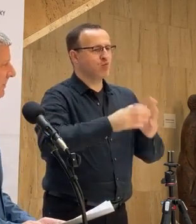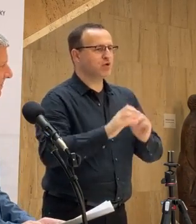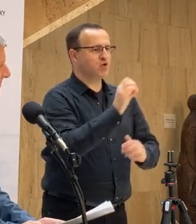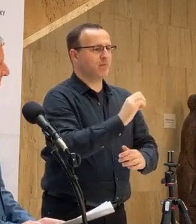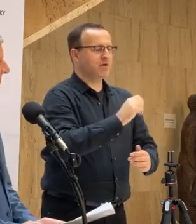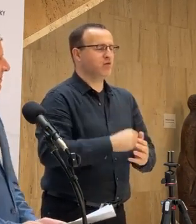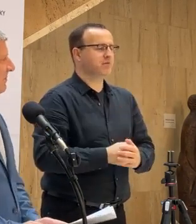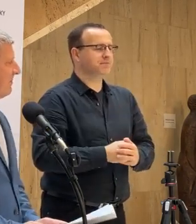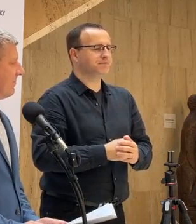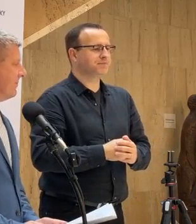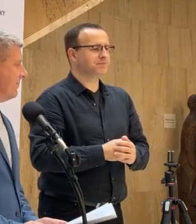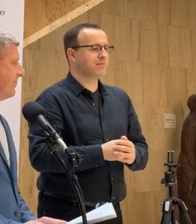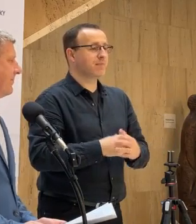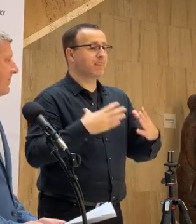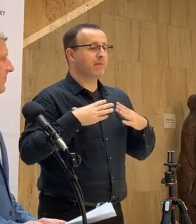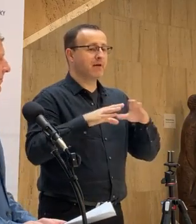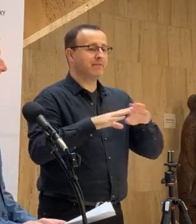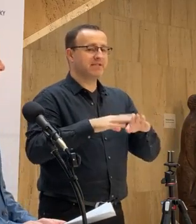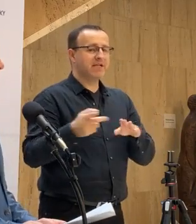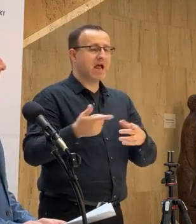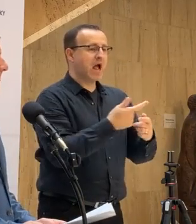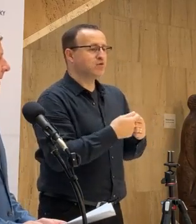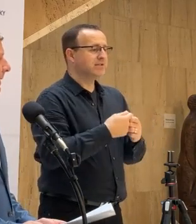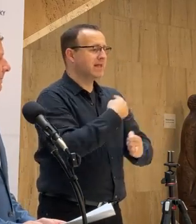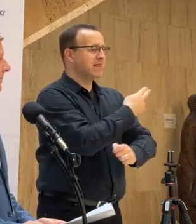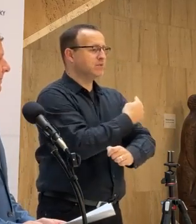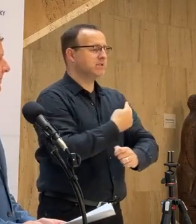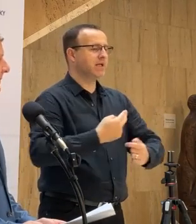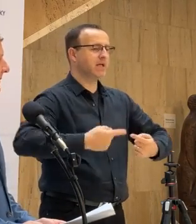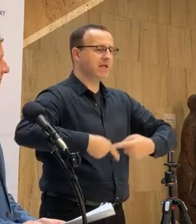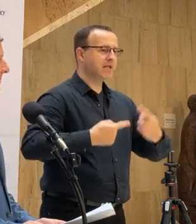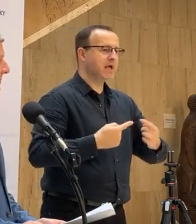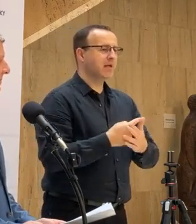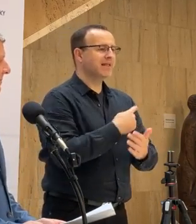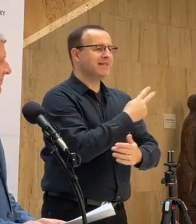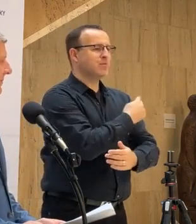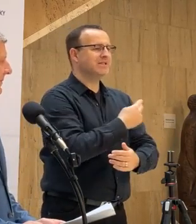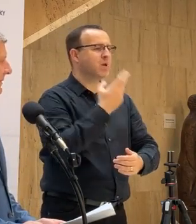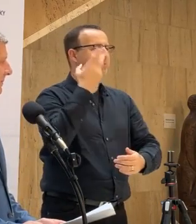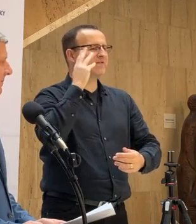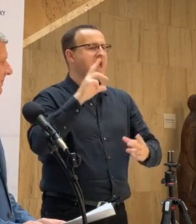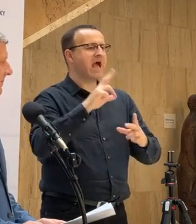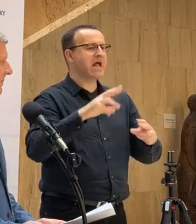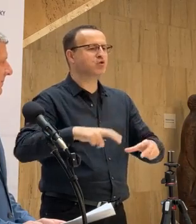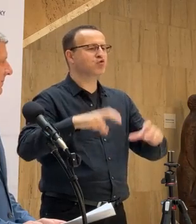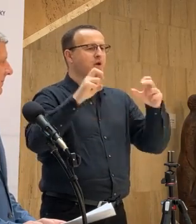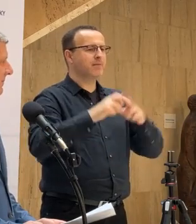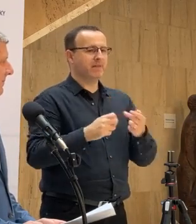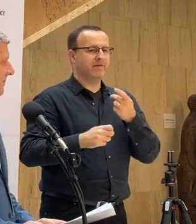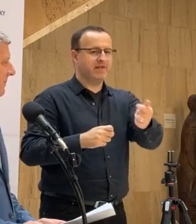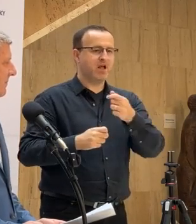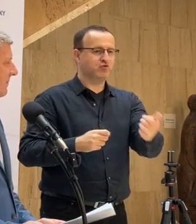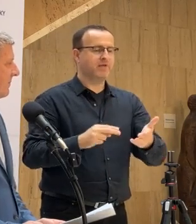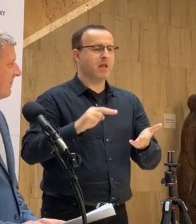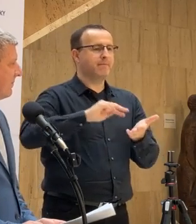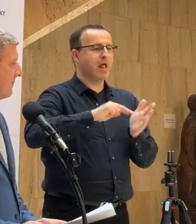Šantál Staruchová, RTVS. Pán minister, Asociácia nemocníc kritizuje, že nemocnica Rásochy bude financovaná z plánu obnovy, keďže bola